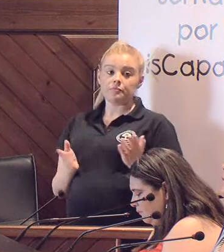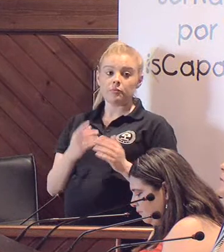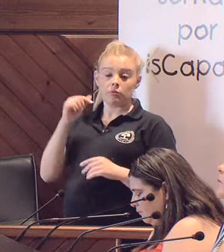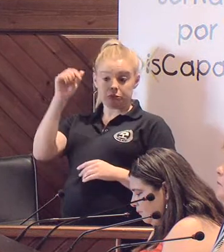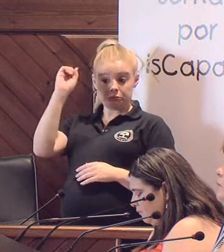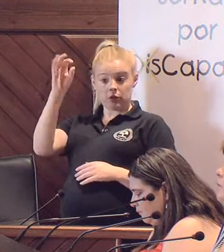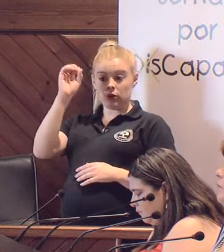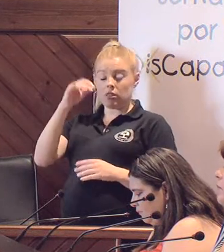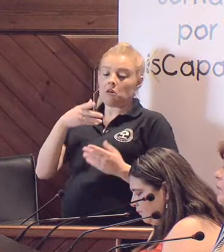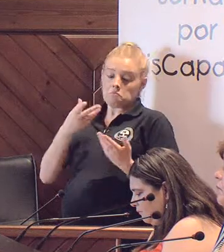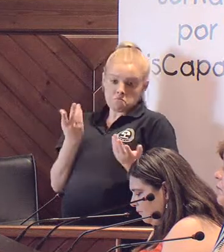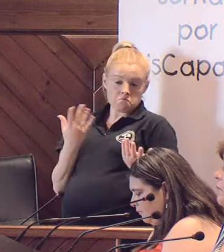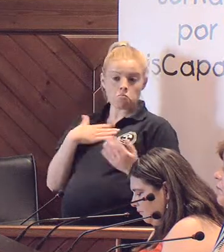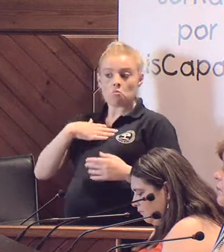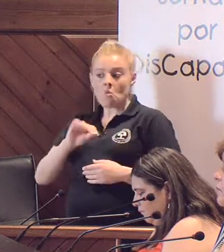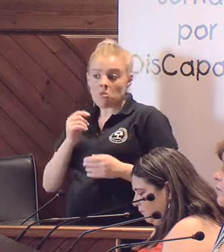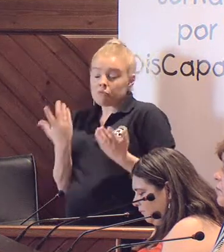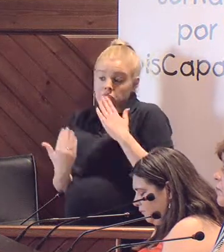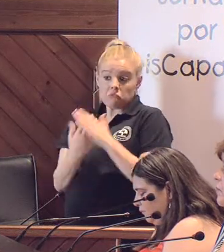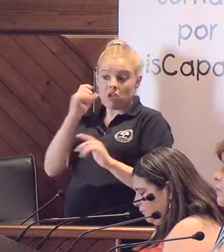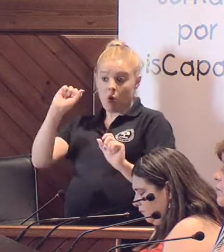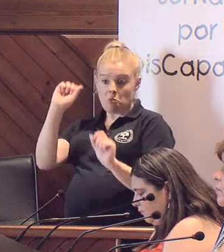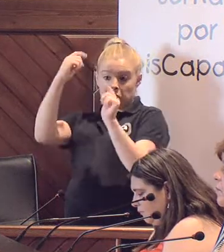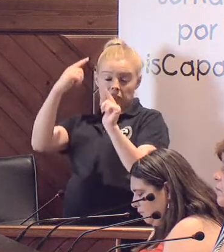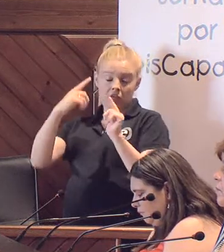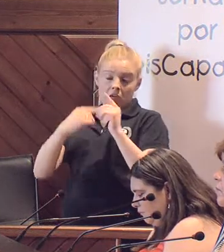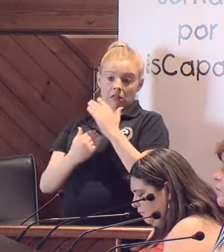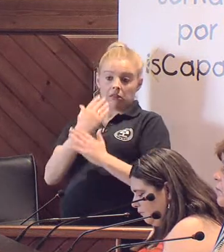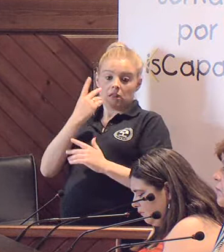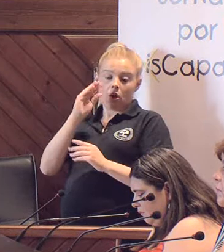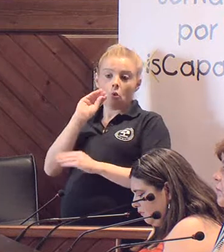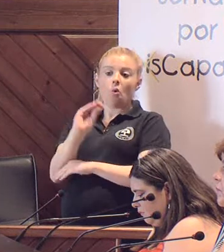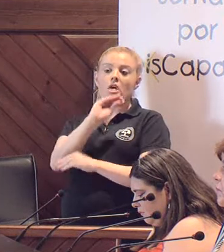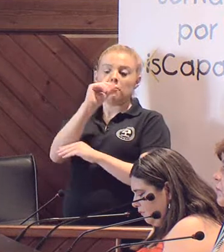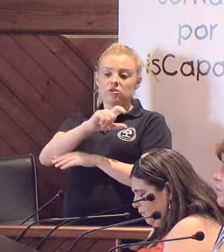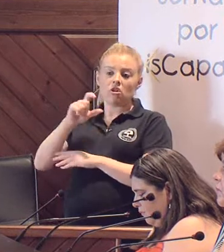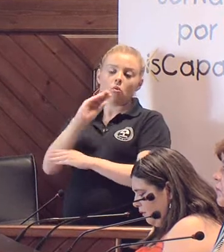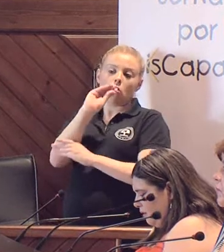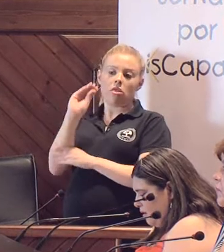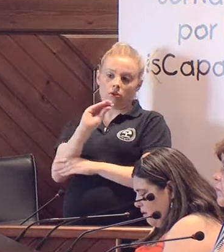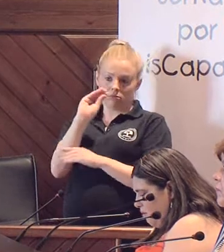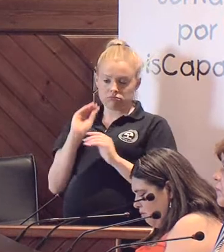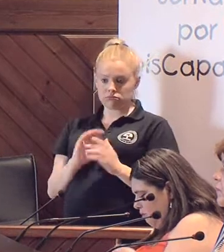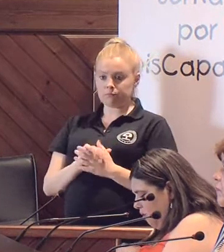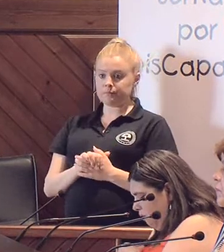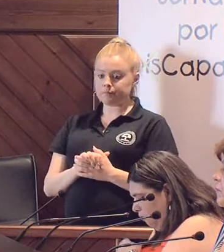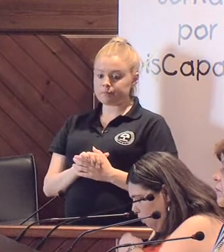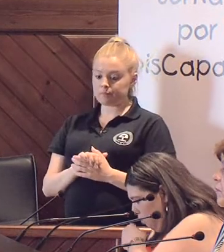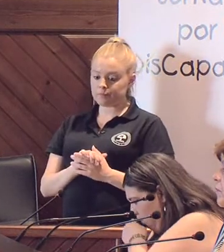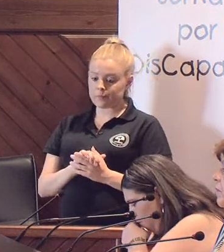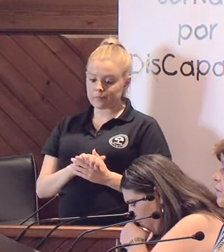o esta jornada, pues se puede plantear establecer el día de las personas cuidadoras, ¿no? También nos decían que